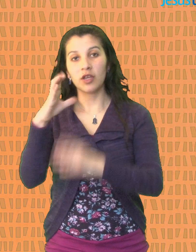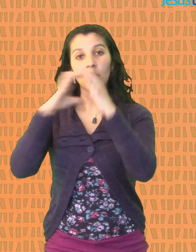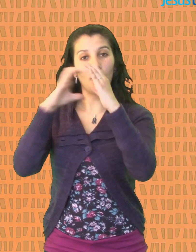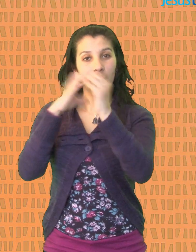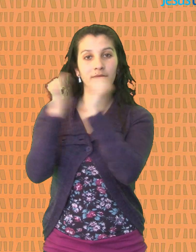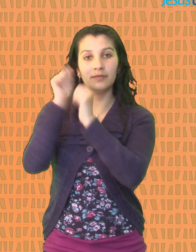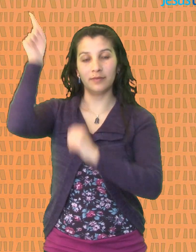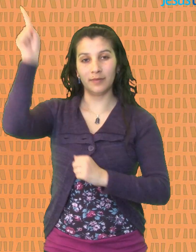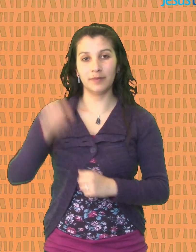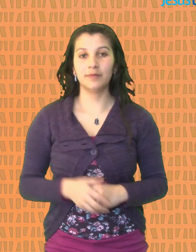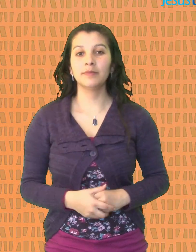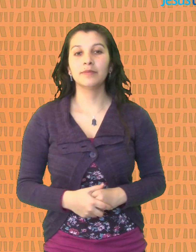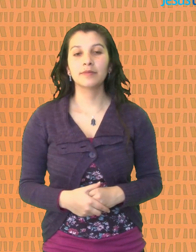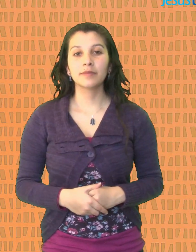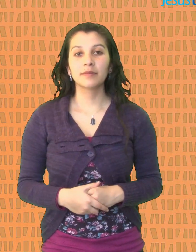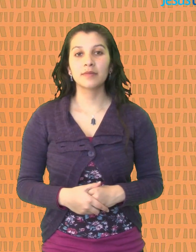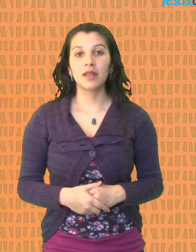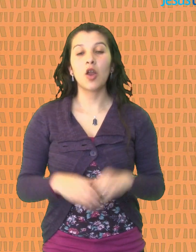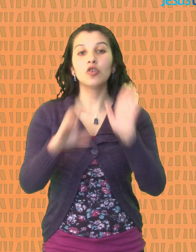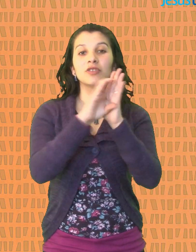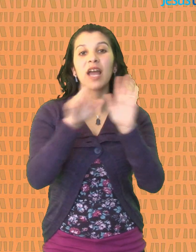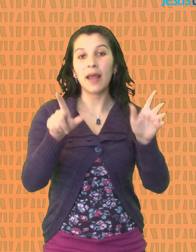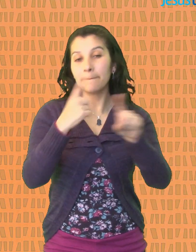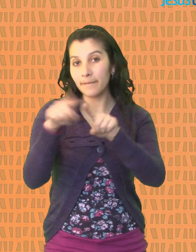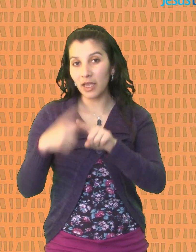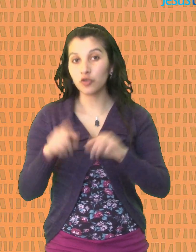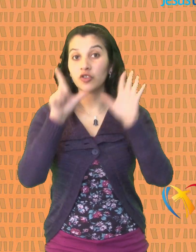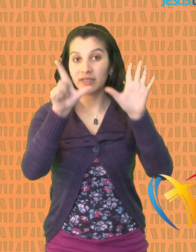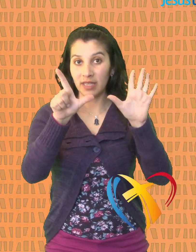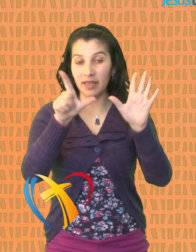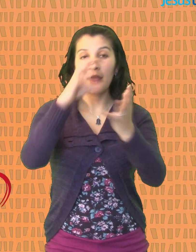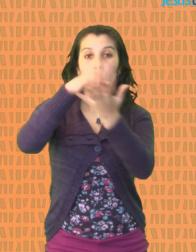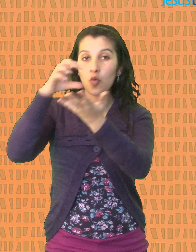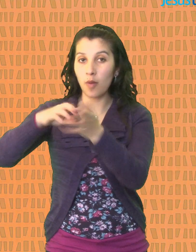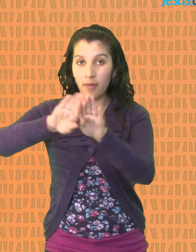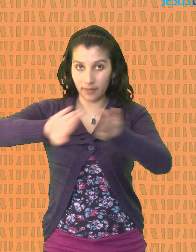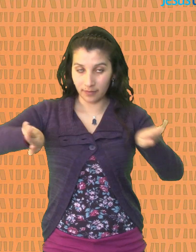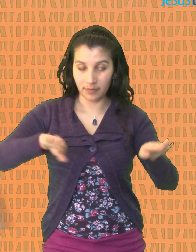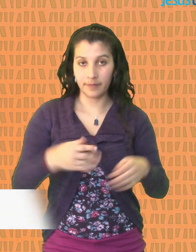comuniquemos con Él. Los sacramentos son siete y se dividen en